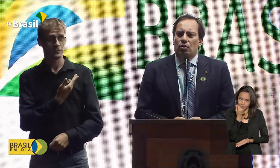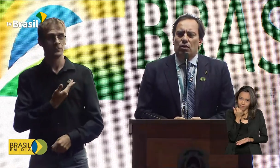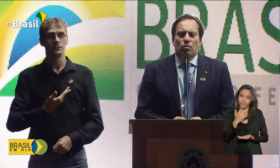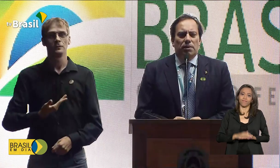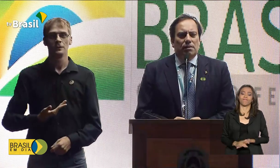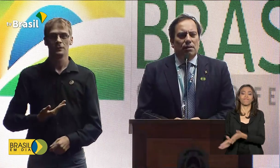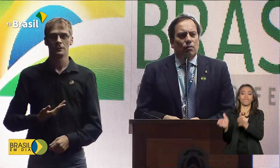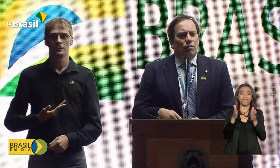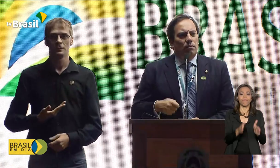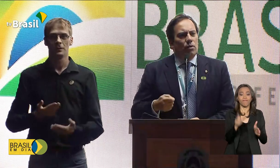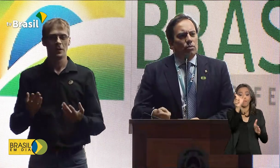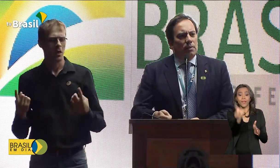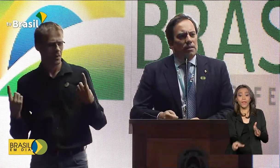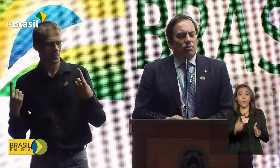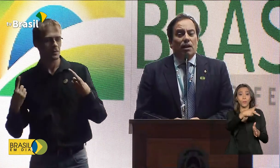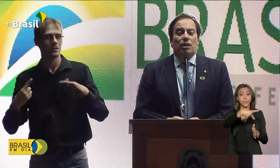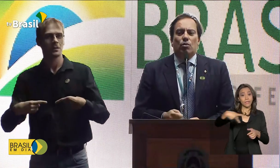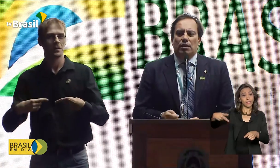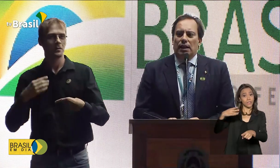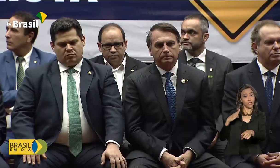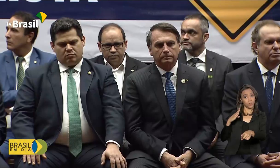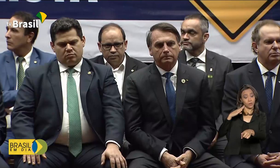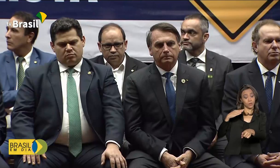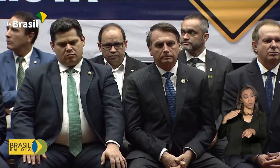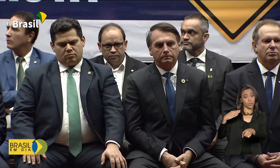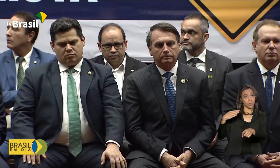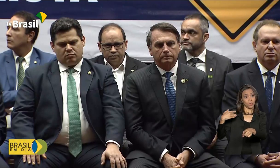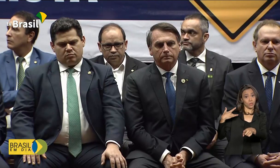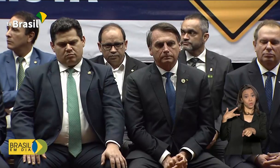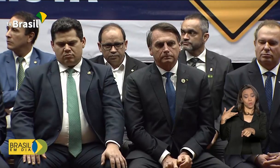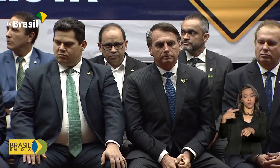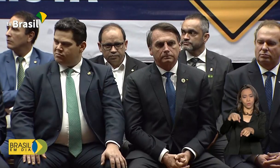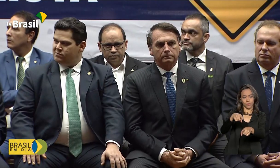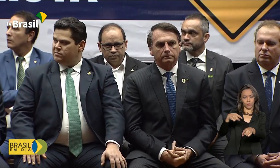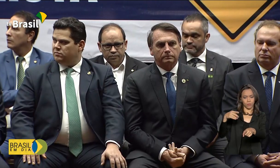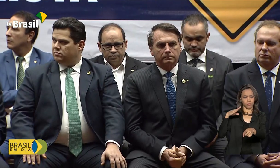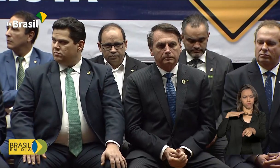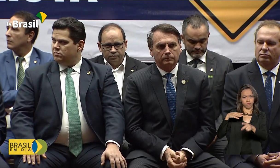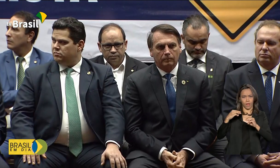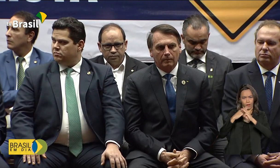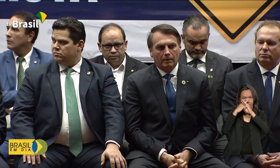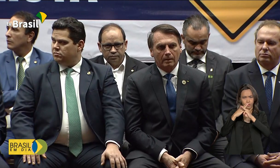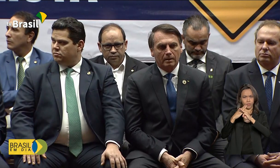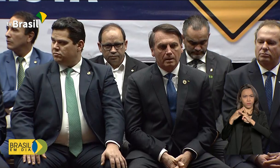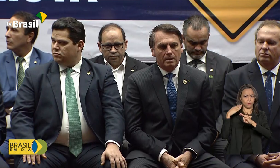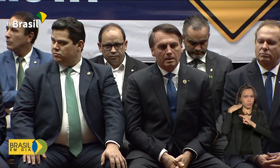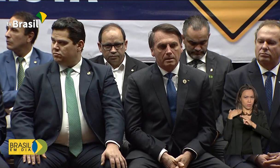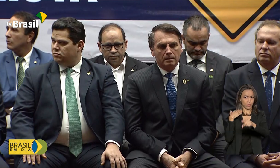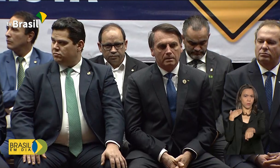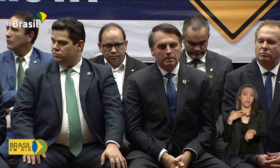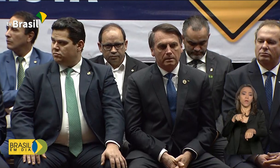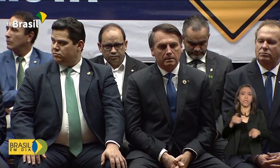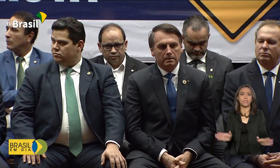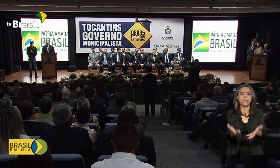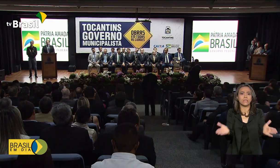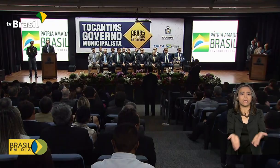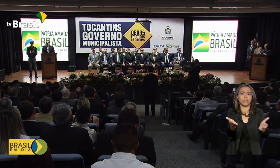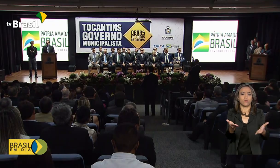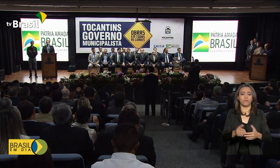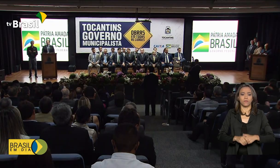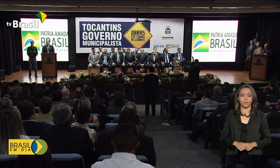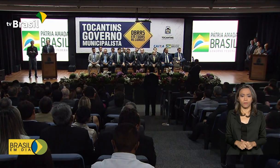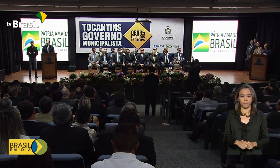presidente da Caixa destacou o novo enfoque do banco, centrado em juros baixos e incentivo ao crédito.